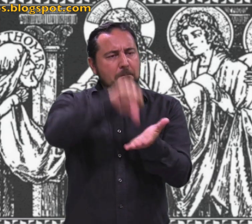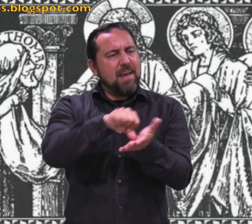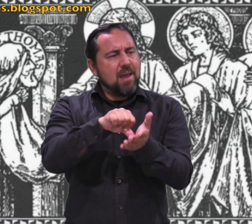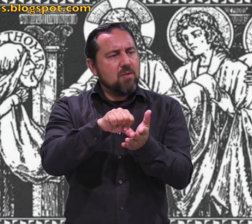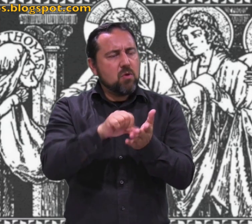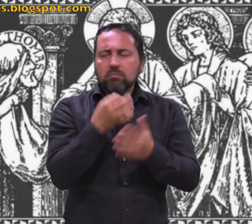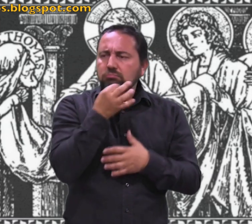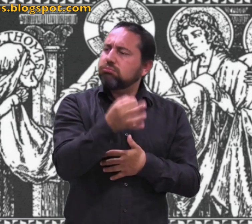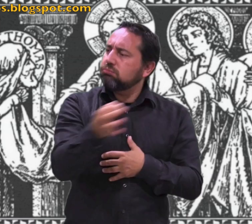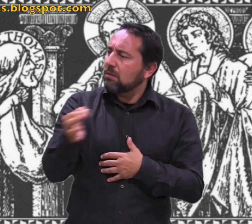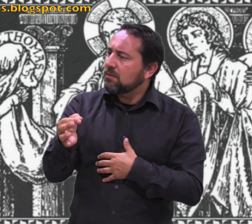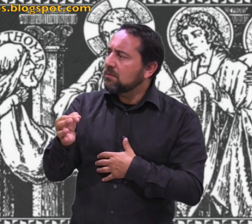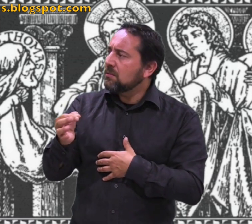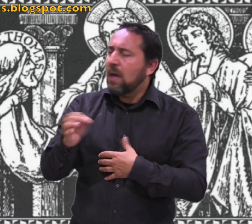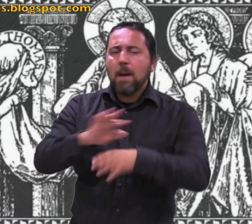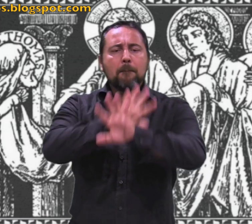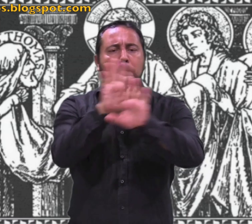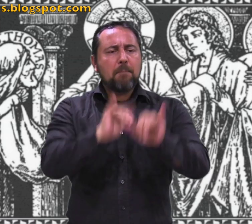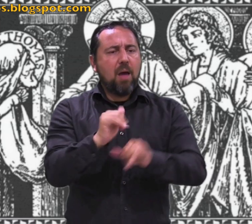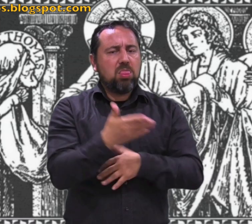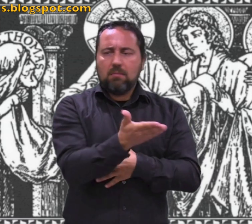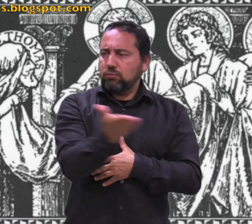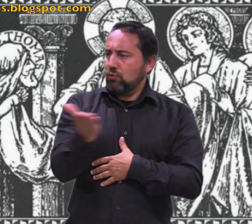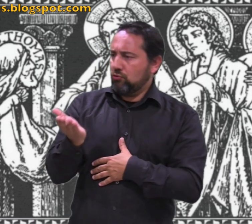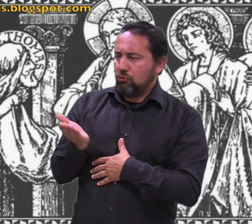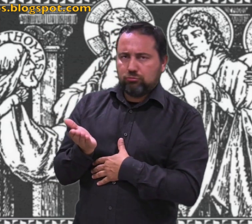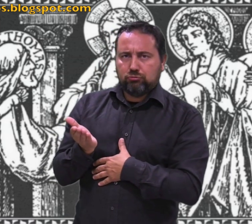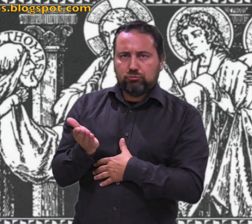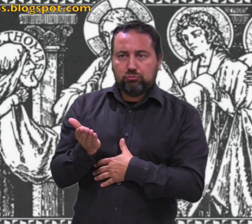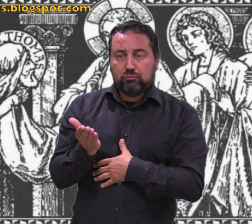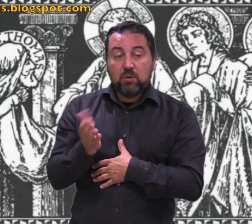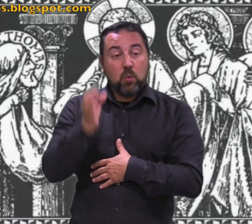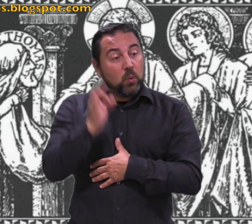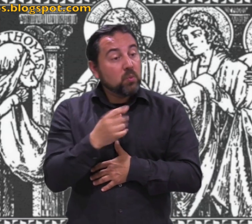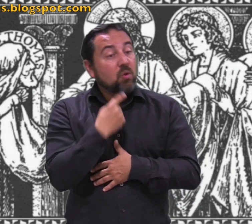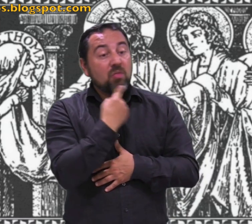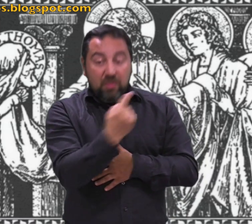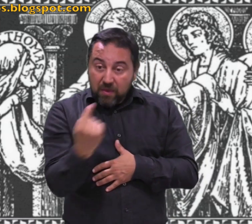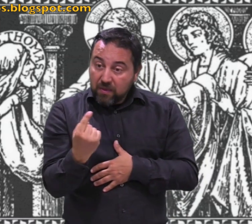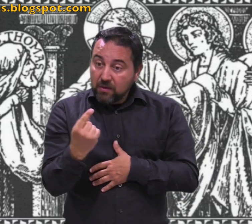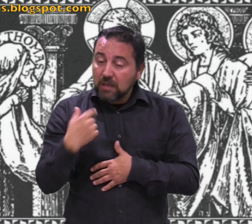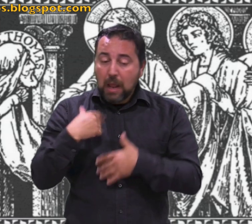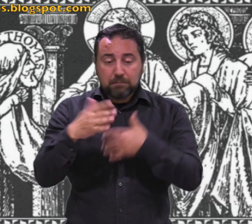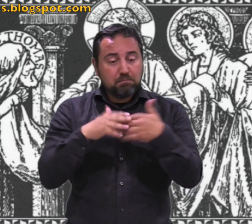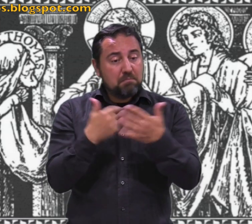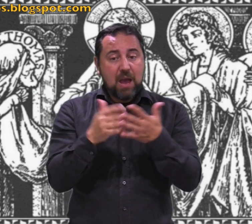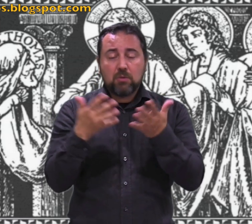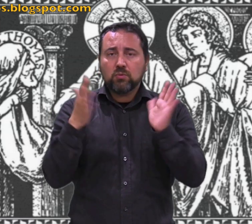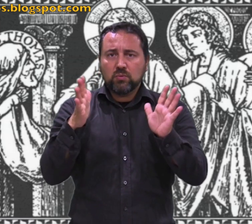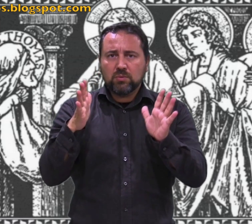puso en medio y les dijo, paz a vosotros. Y diciendo esto, les